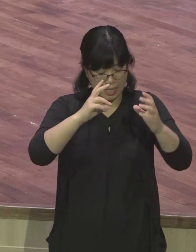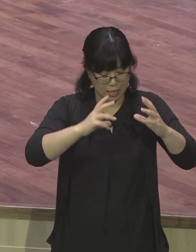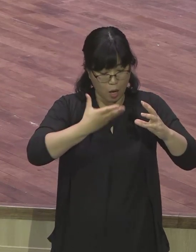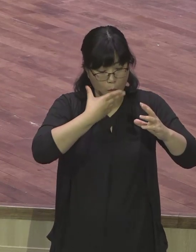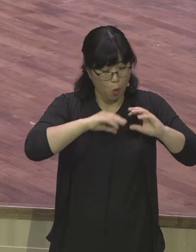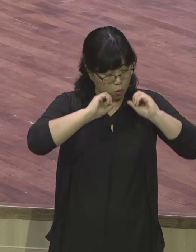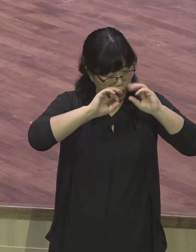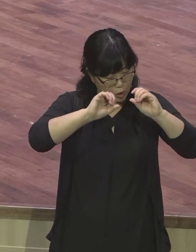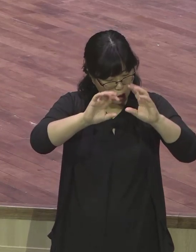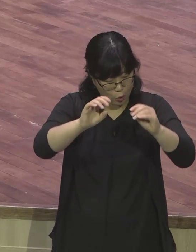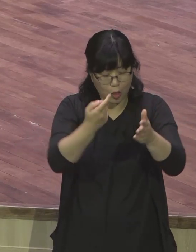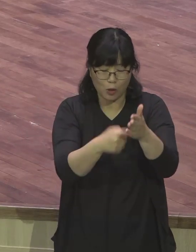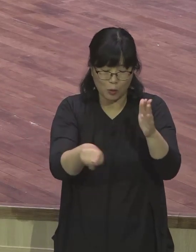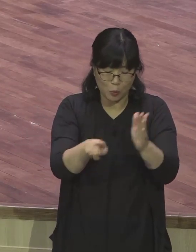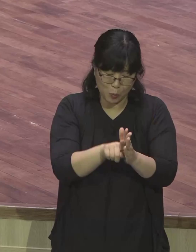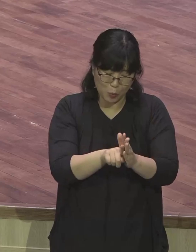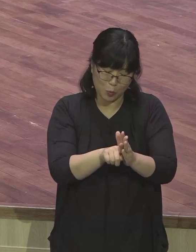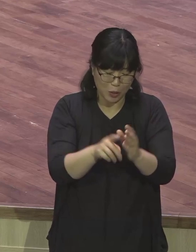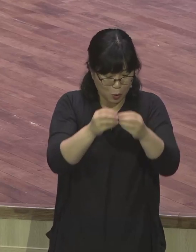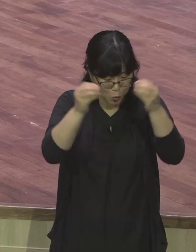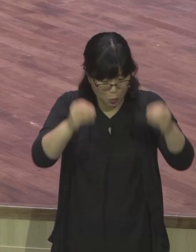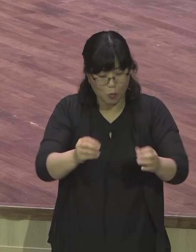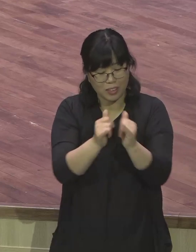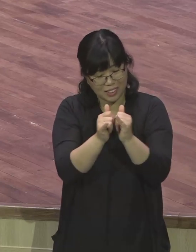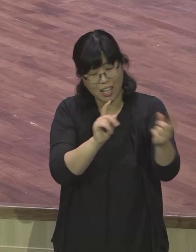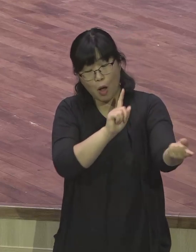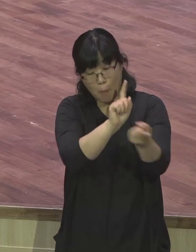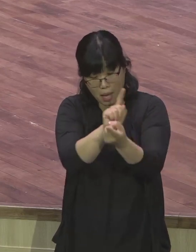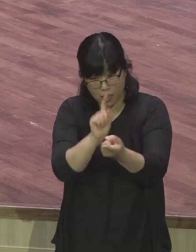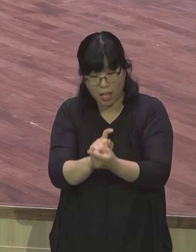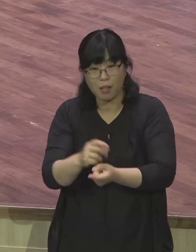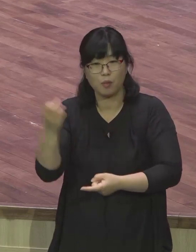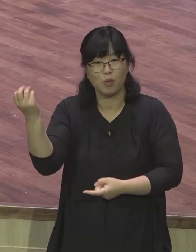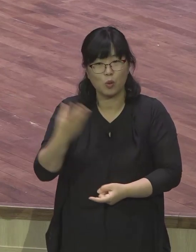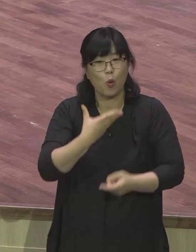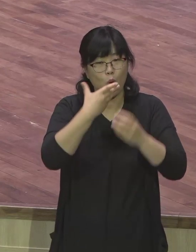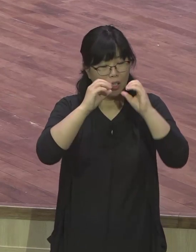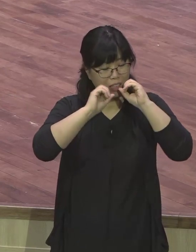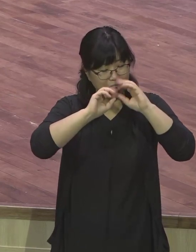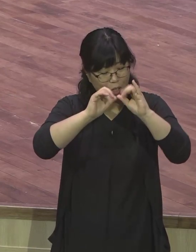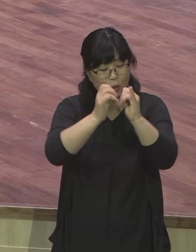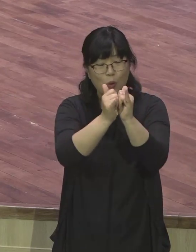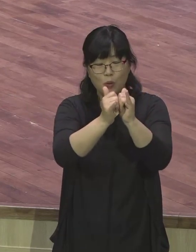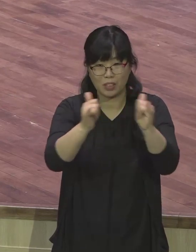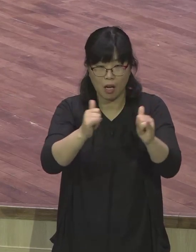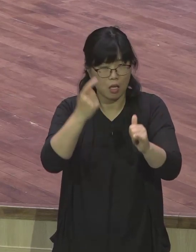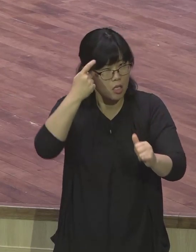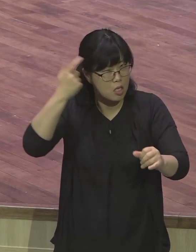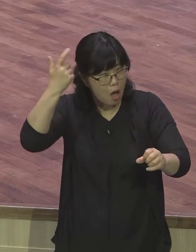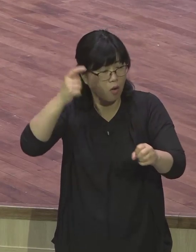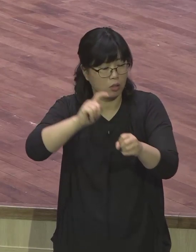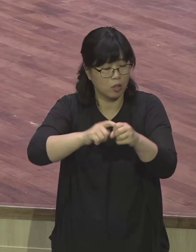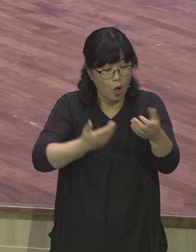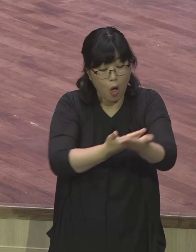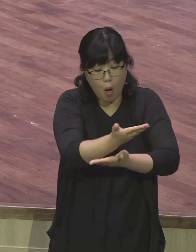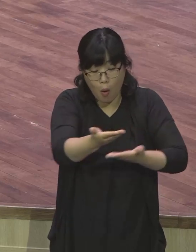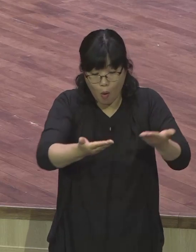전도자의 중심 속에 담겨있는 영적인 것을 함께 나눌 수 있는 포럼할 수 있는 제자하고의